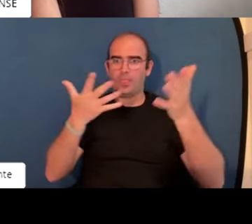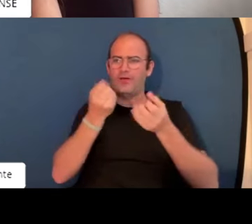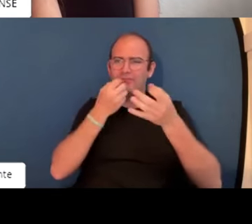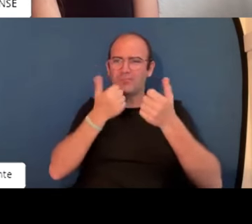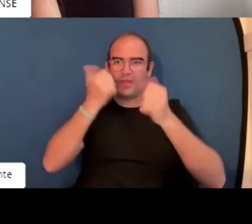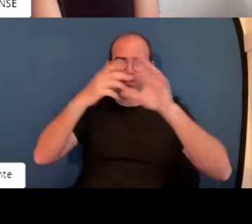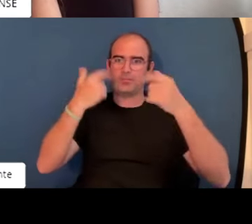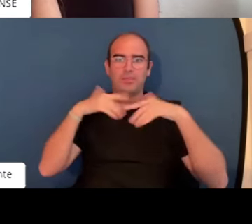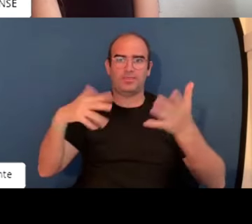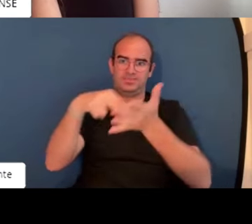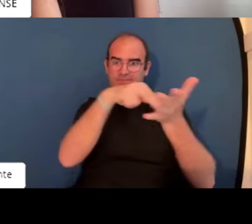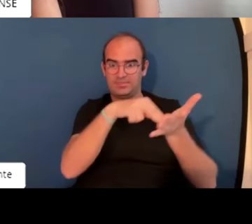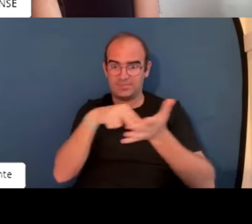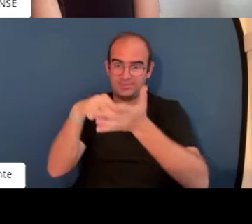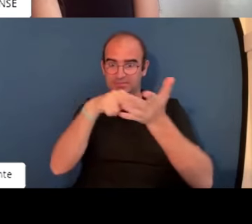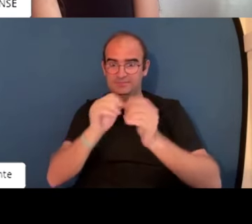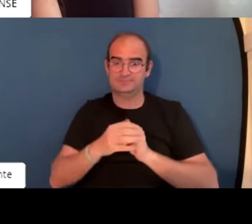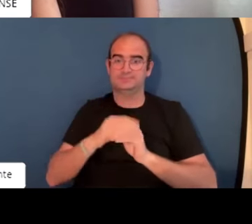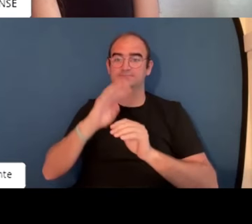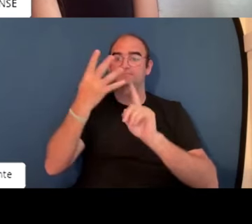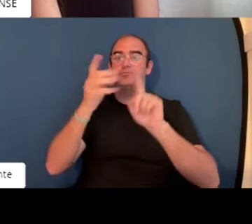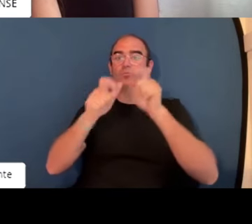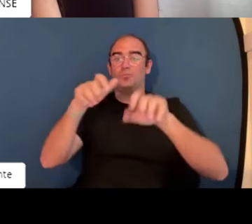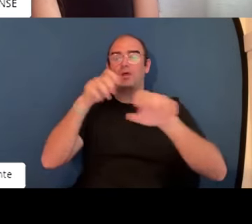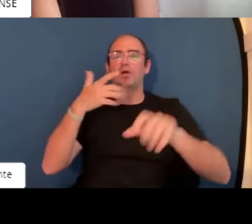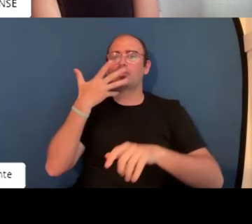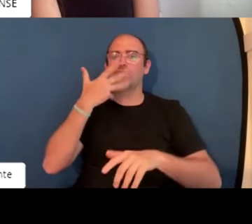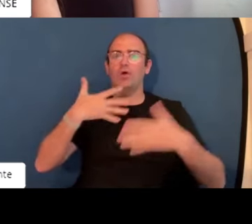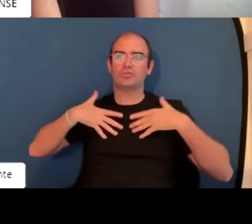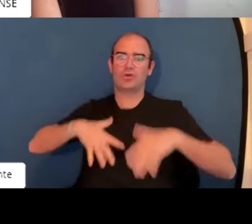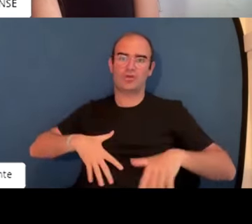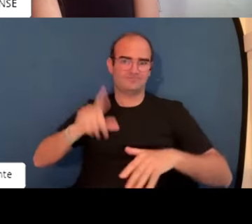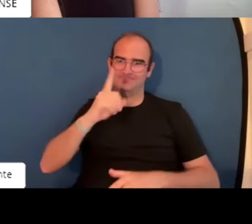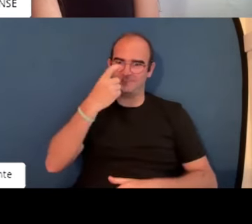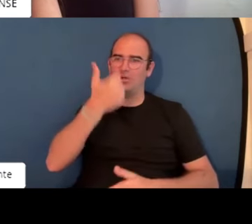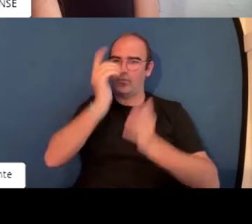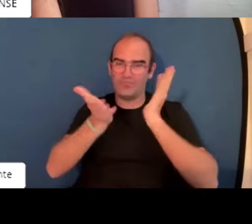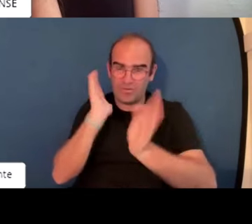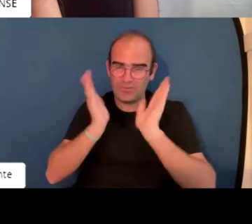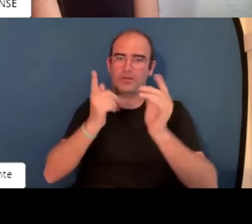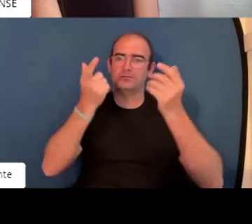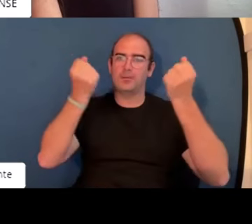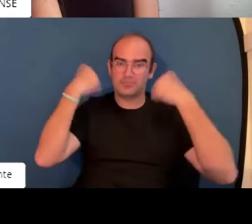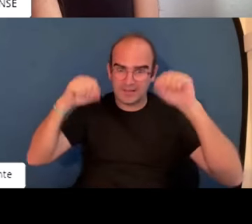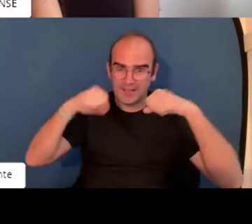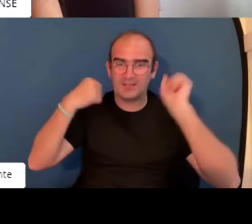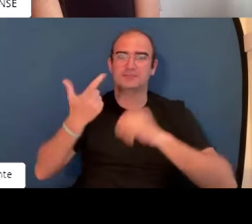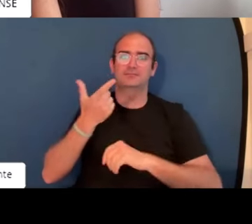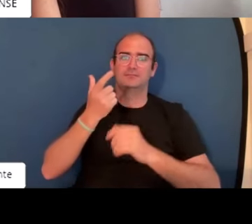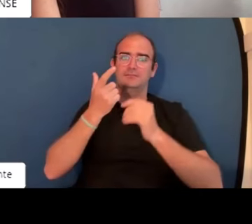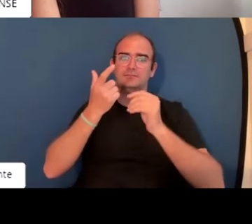buscas información de búsqueda de empleo, estás mucho más perdido porque no puedes acceder a esa información. Y la mayoría no tienen ese